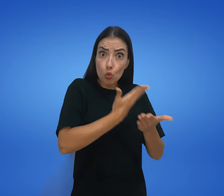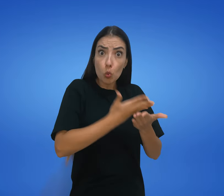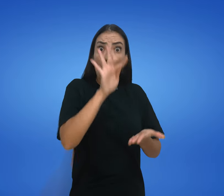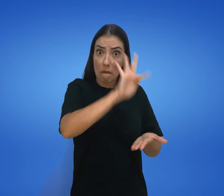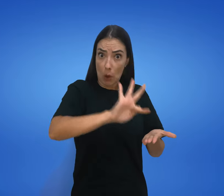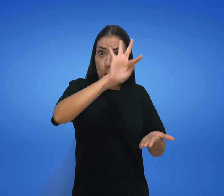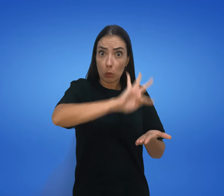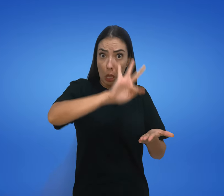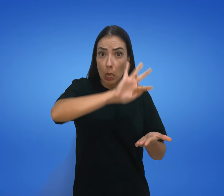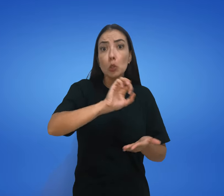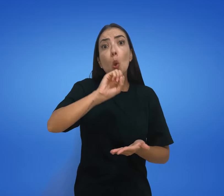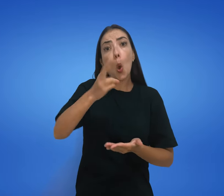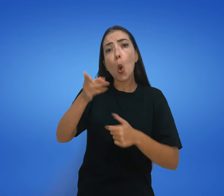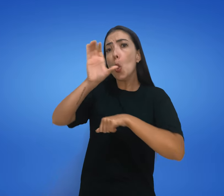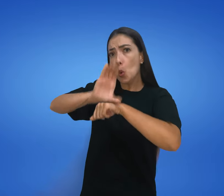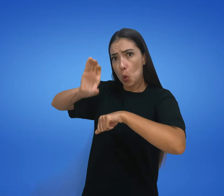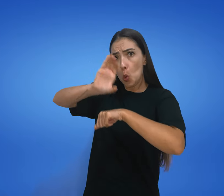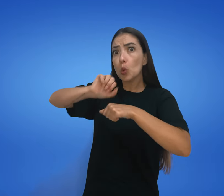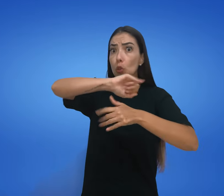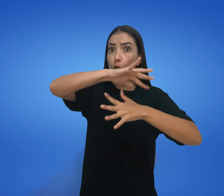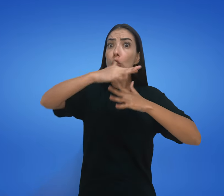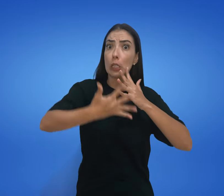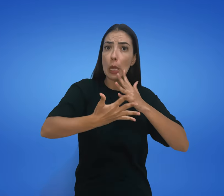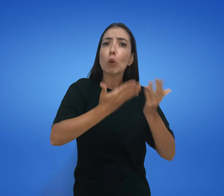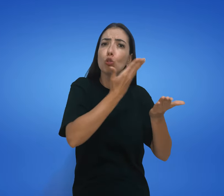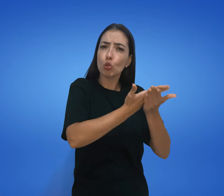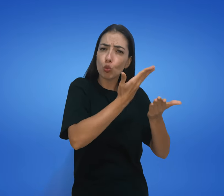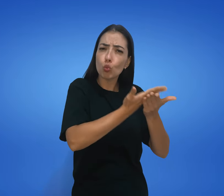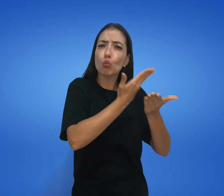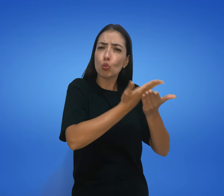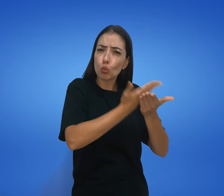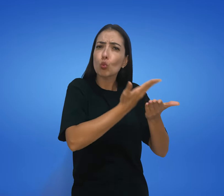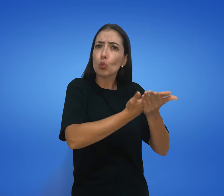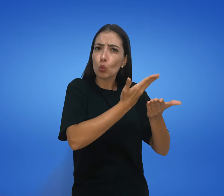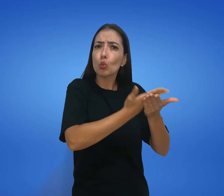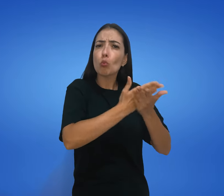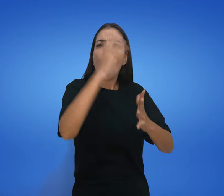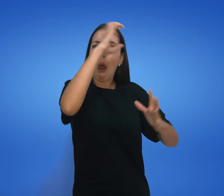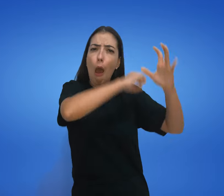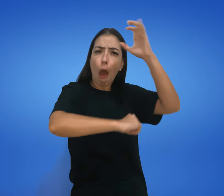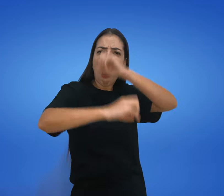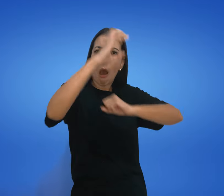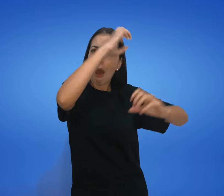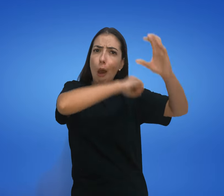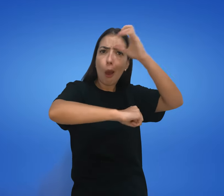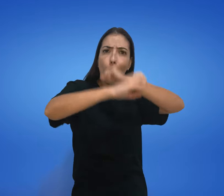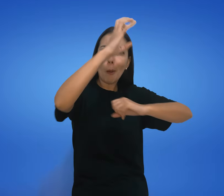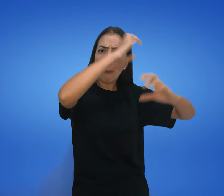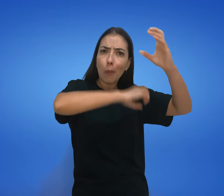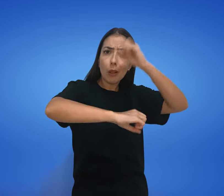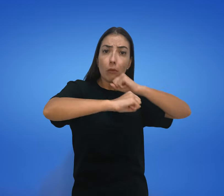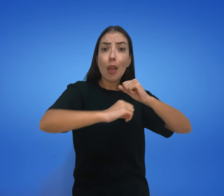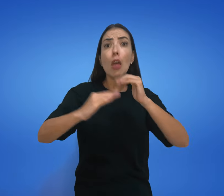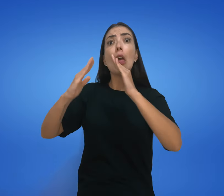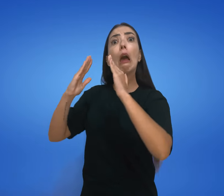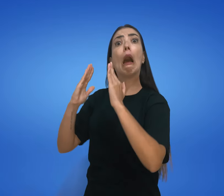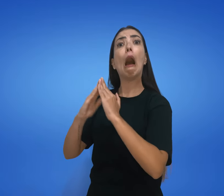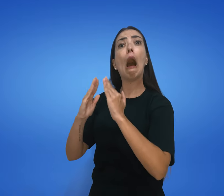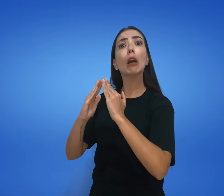Se você estuda na faculdade ou no curso e está ali aprendendo a Libras, mas em casa você